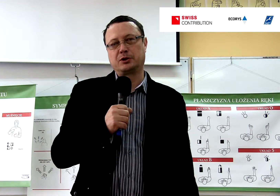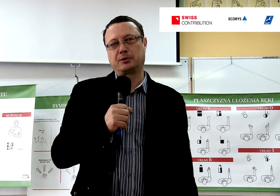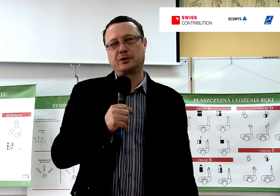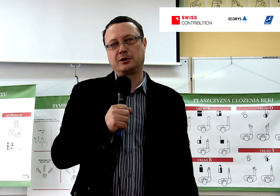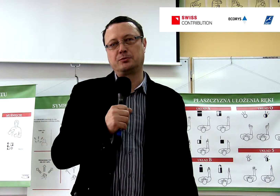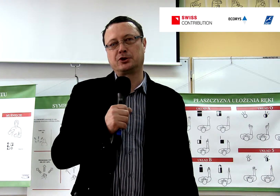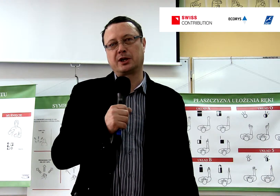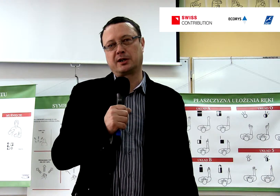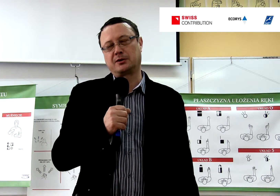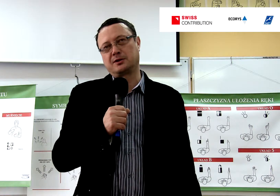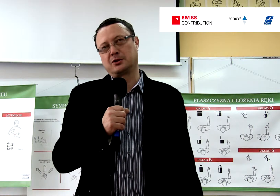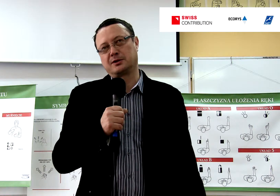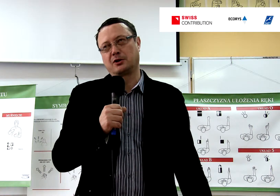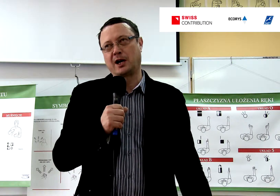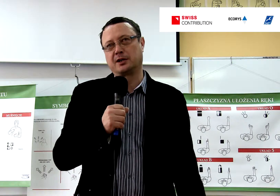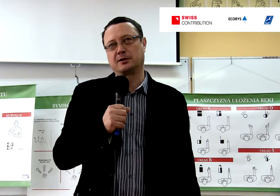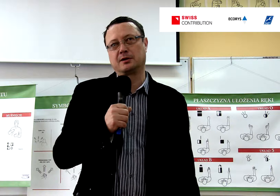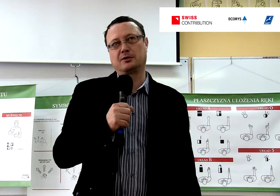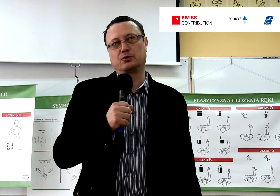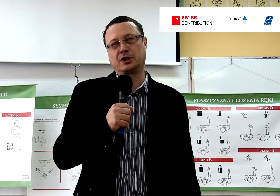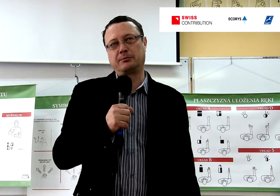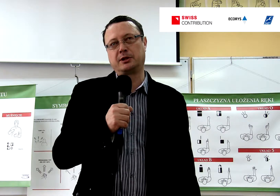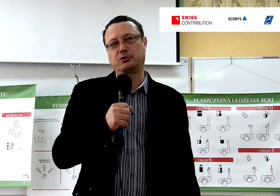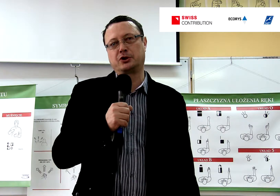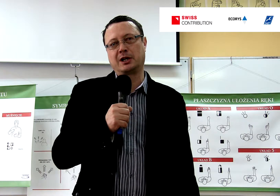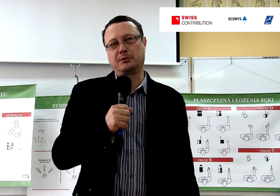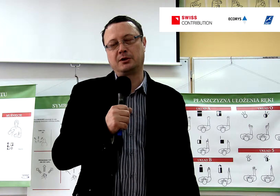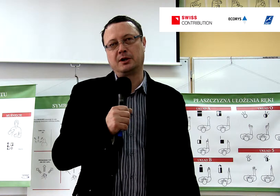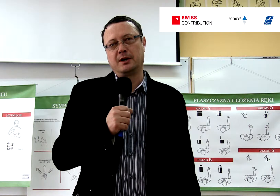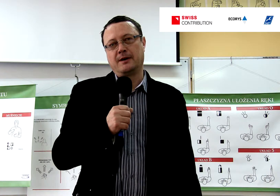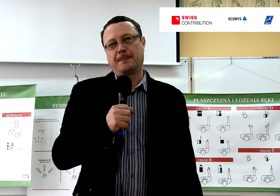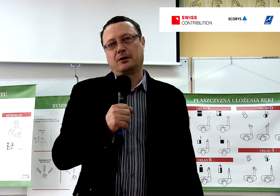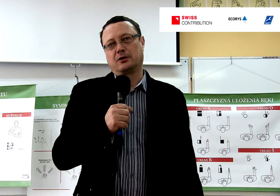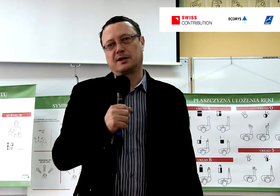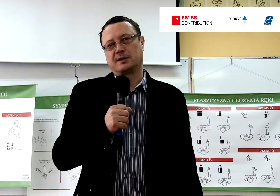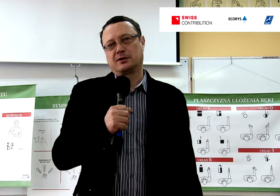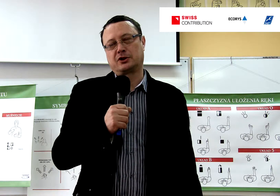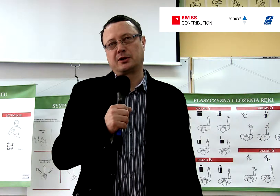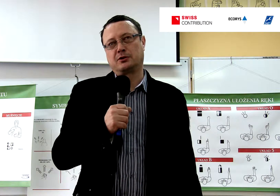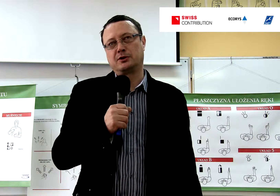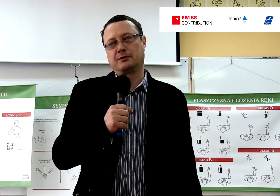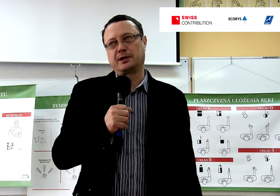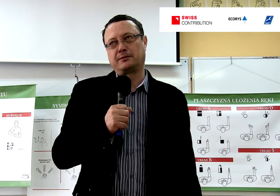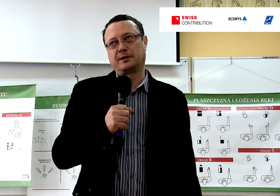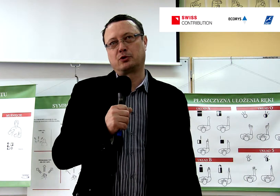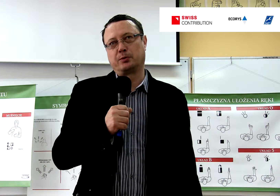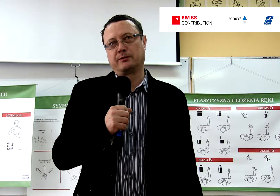Przeprowadziliśmy szereg, to znaczy 100 ankiet z uczniami i nauczycielami oraz cztery zogniskowane wywiady grupowe.